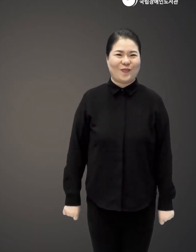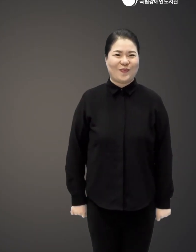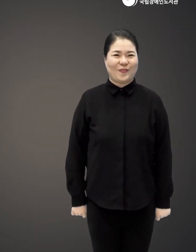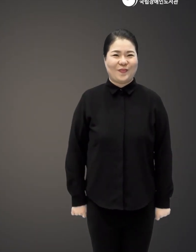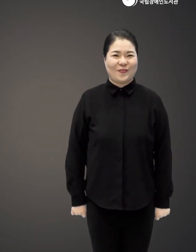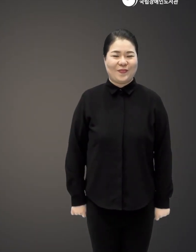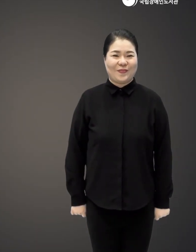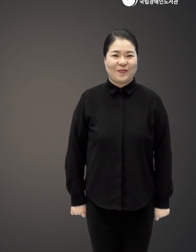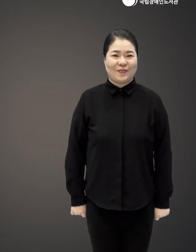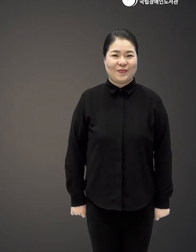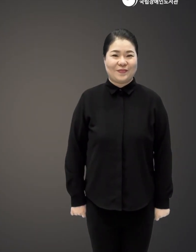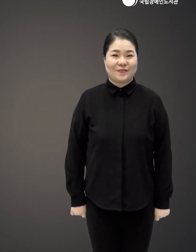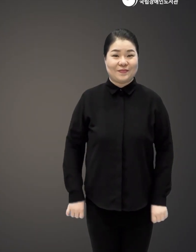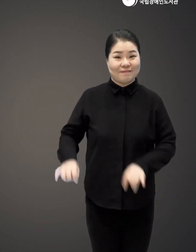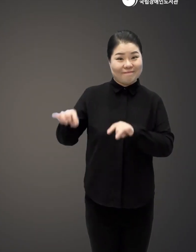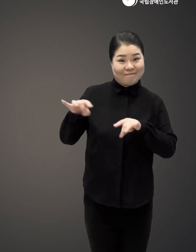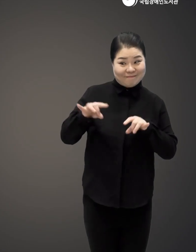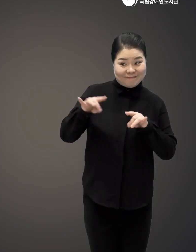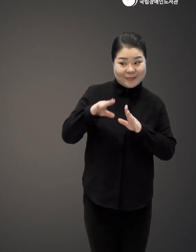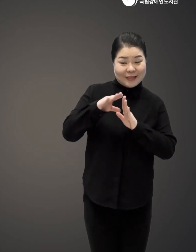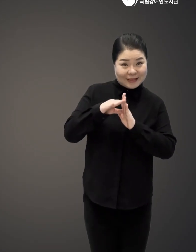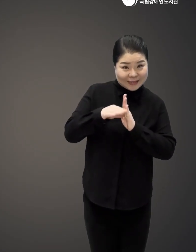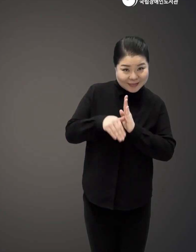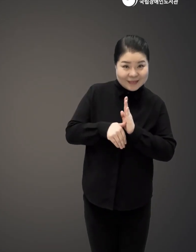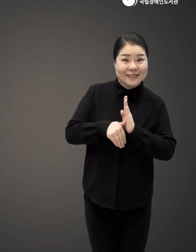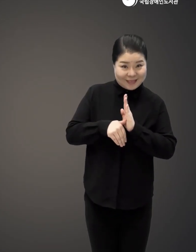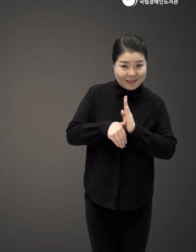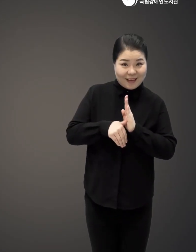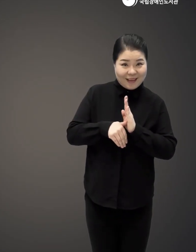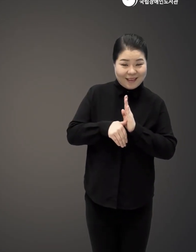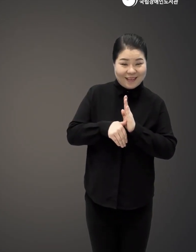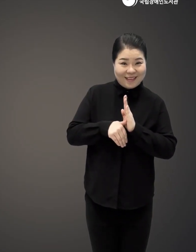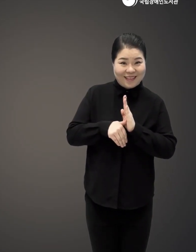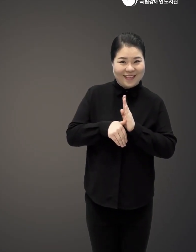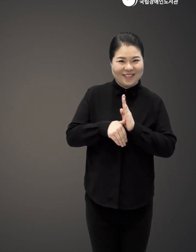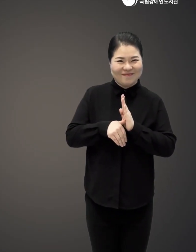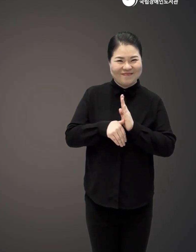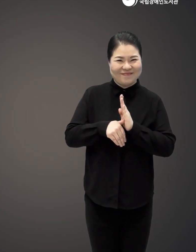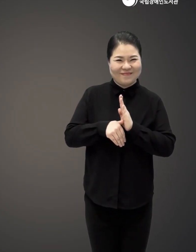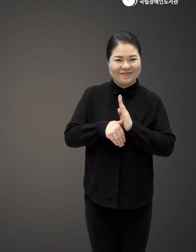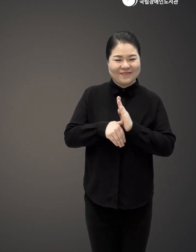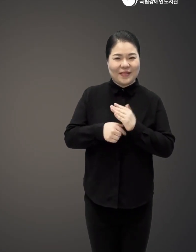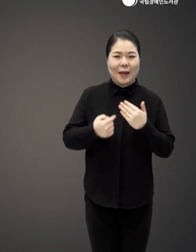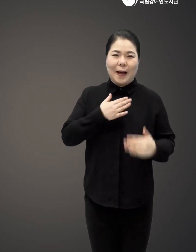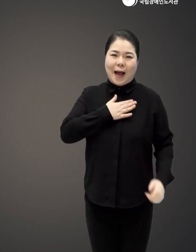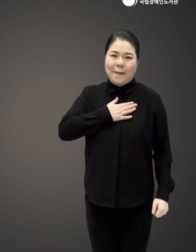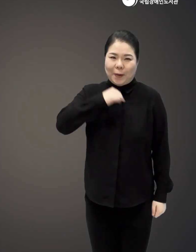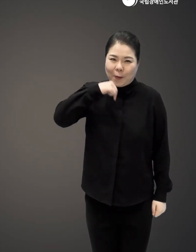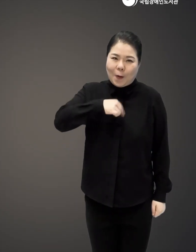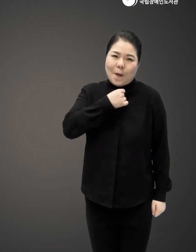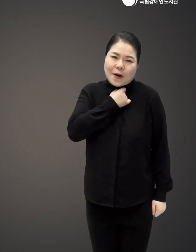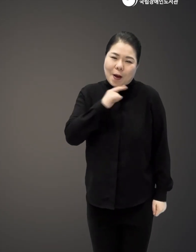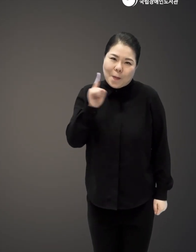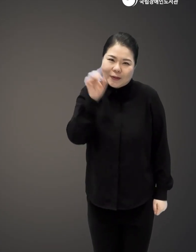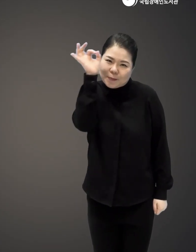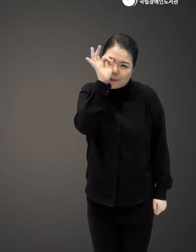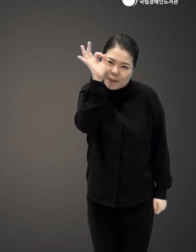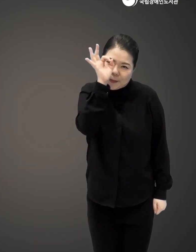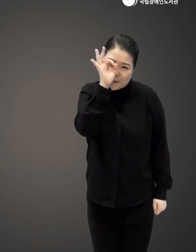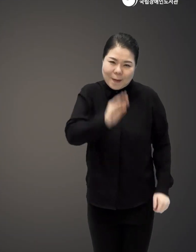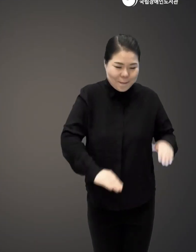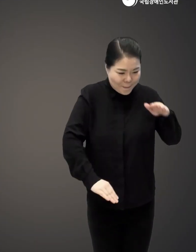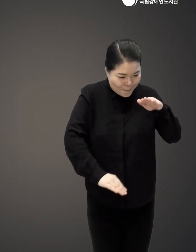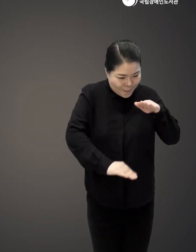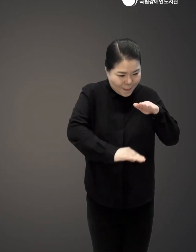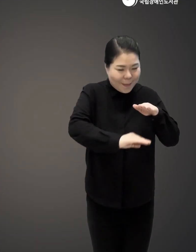그래서 우리가 이런 감정이라는 신호를 받을 때는요 이 이면에 있는 욕구를 찾아서 채워